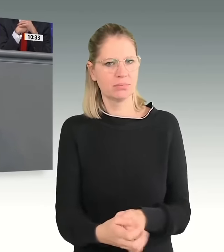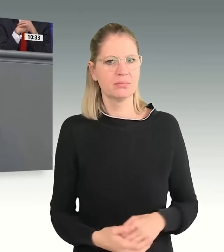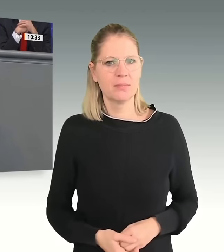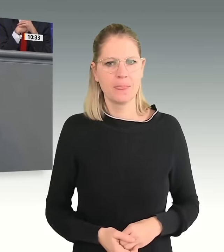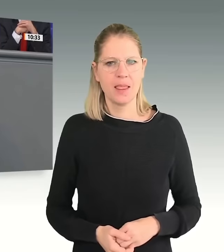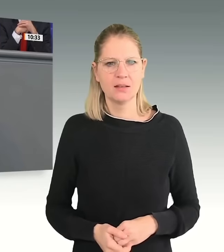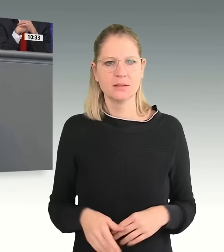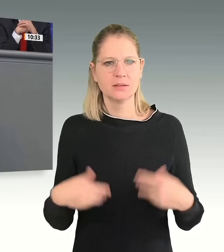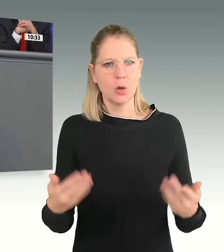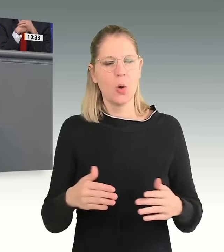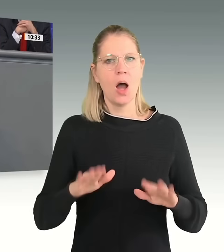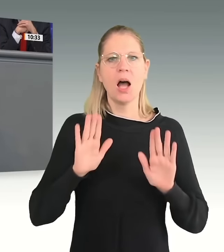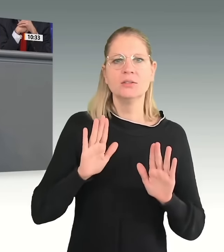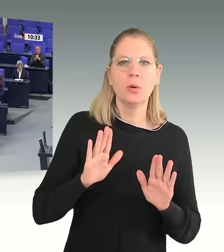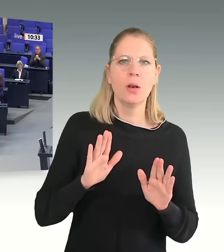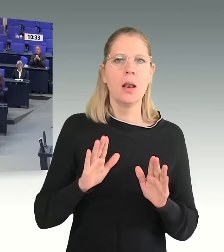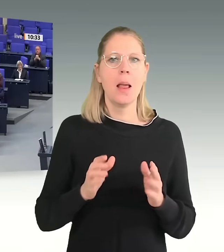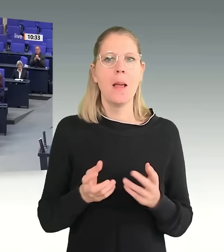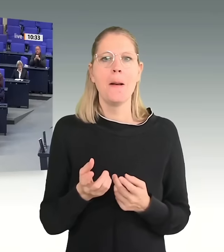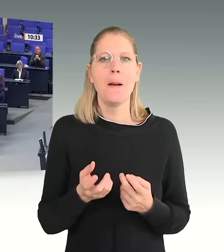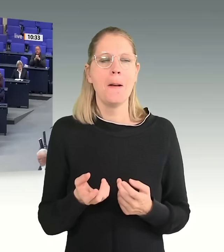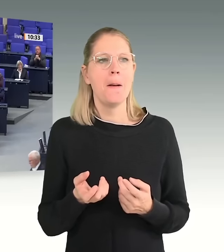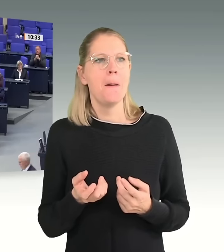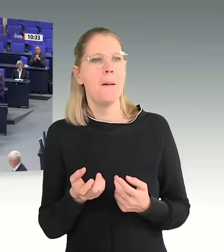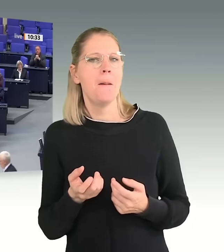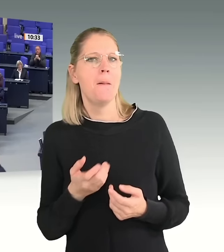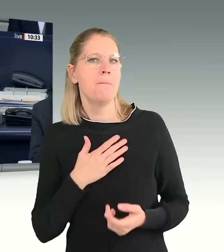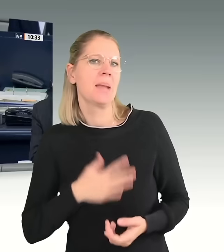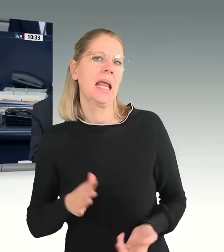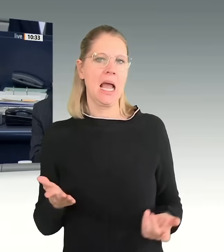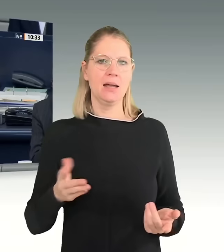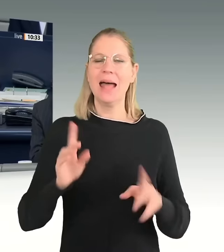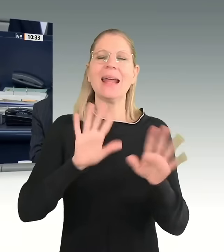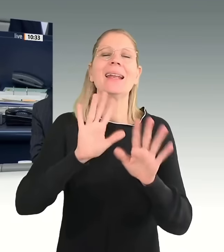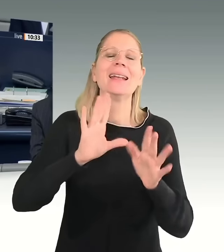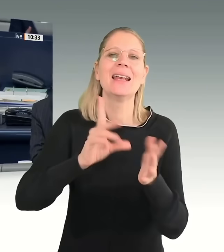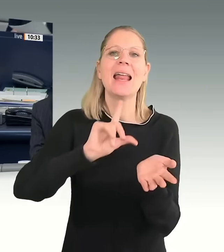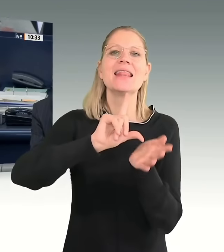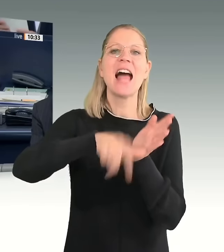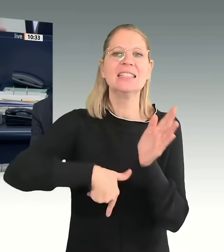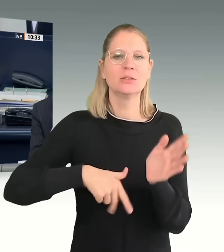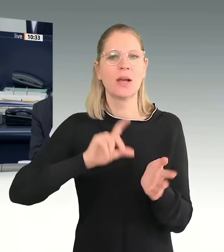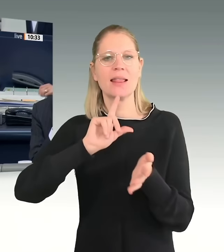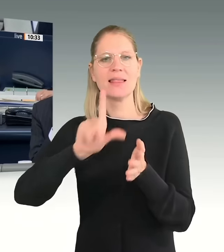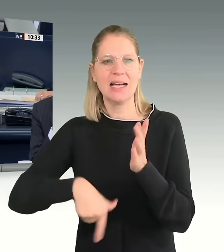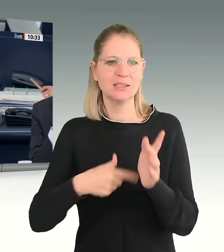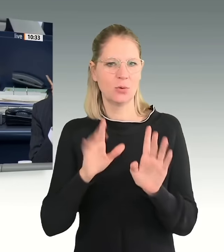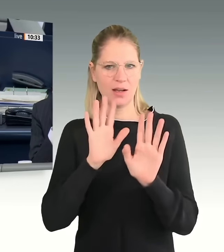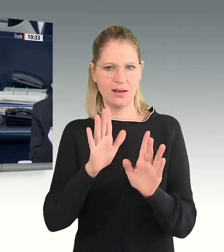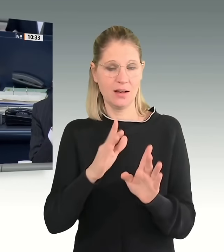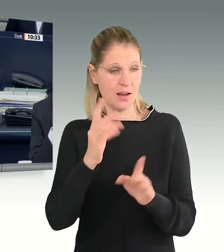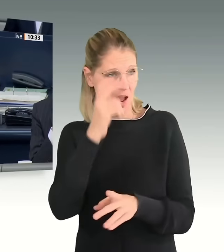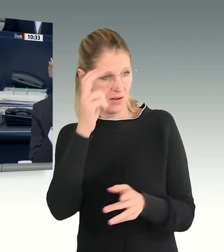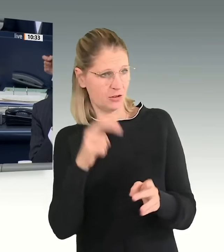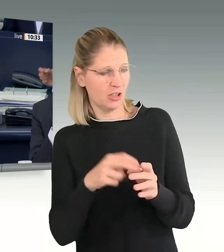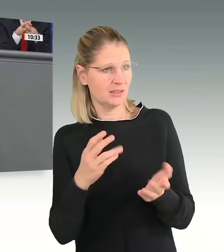genauer gesagt. Ich habe eine Frage gesehen von Herrn Thessau. Genau, Herr Kleinwäscher, ich kam nur nicht dazwischen, weil Sie geradezu im Redefluss waren. darf gerne. Gestatten Sie die Zwischenfrage oder Zwischenbemerkung?